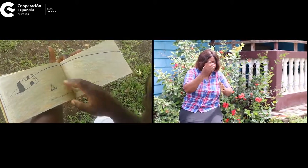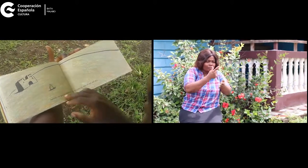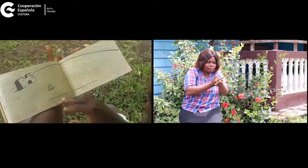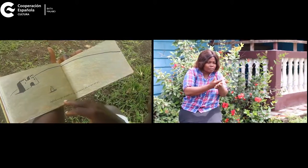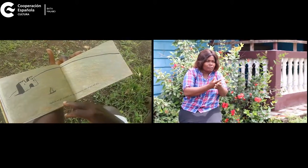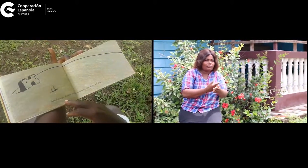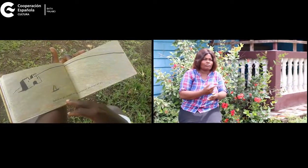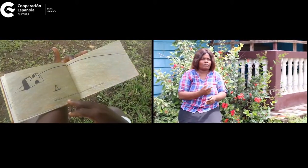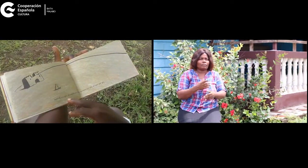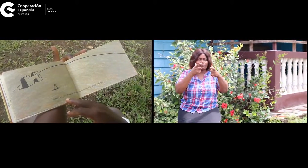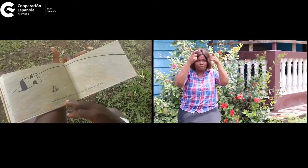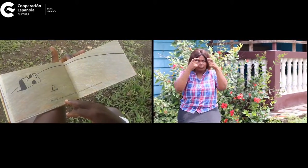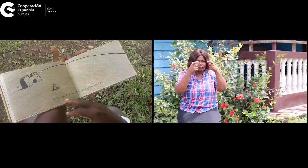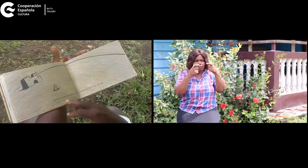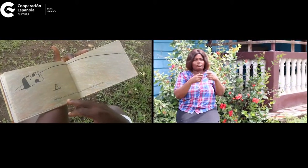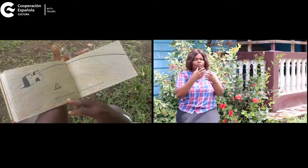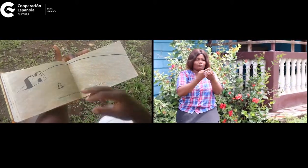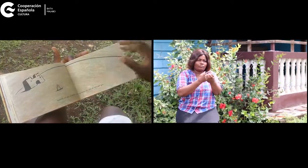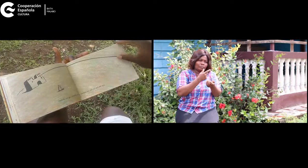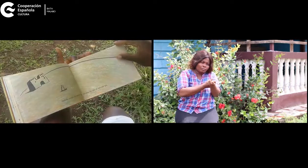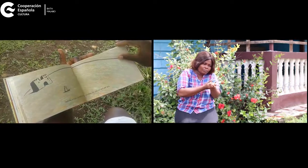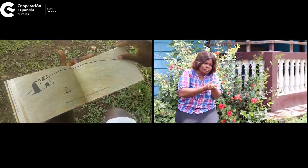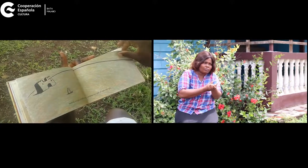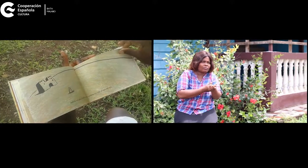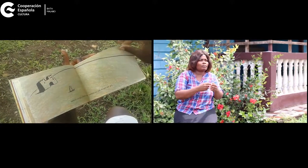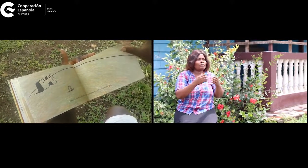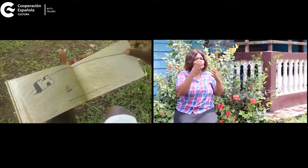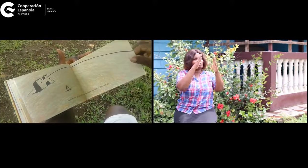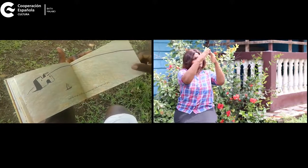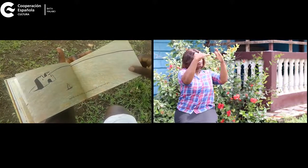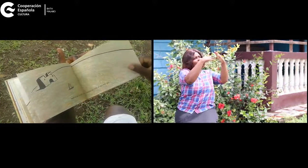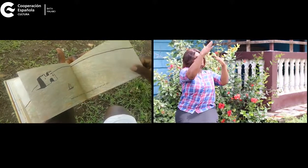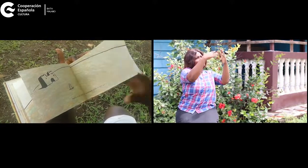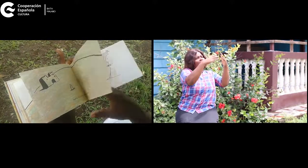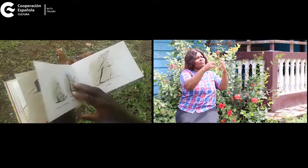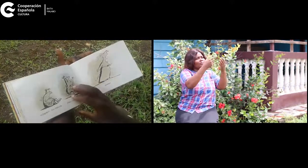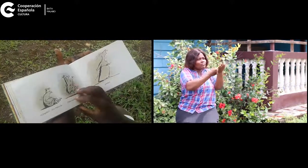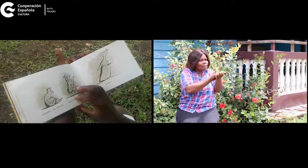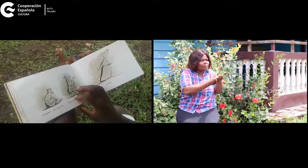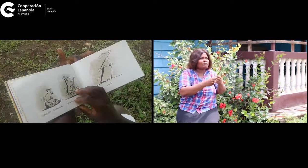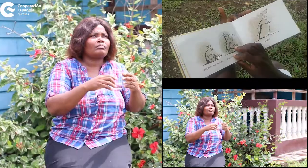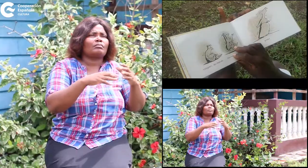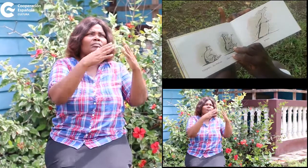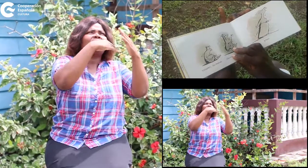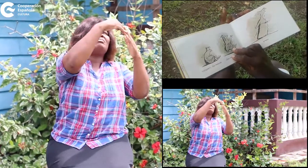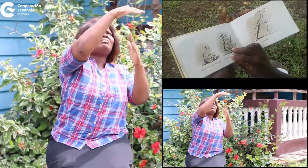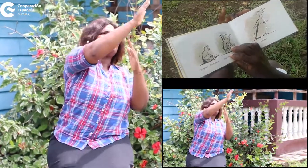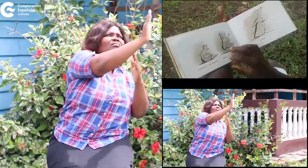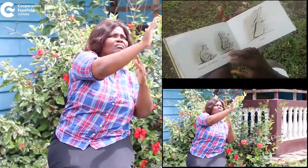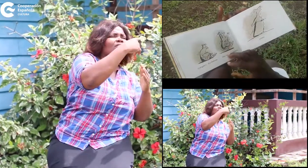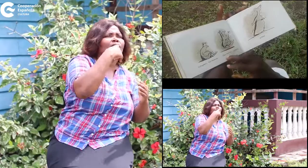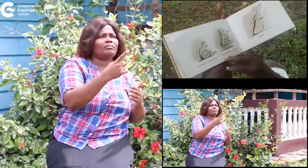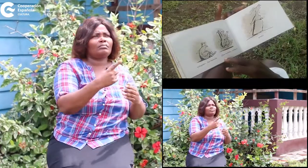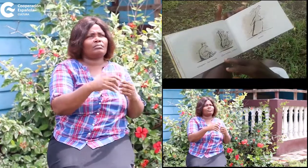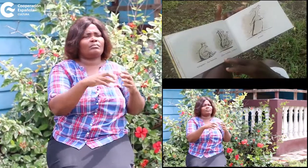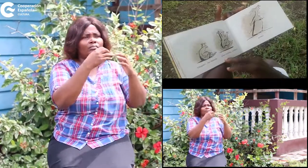Maluida era gris. El castillo era gris. La montaña era gris. El cielo era gris. ¡Lárgate!